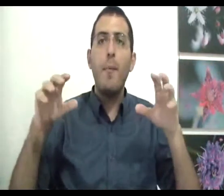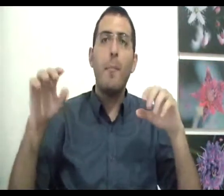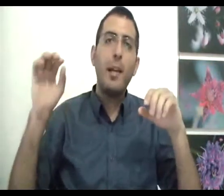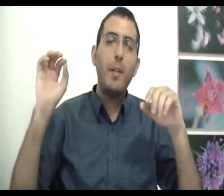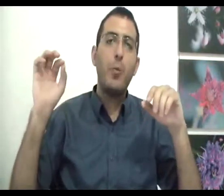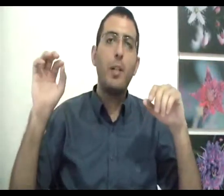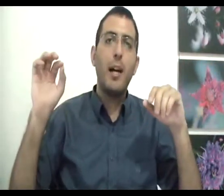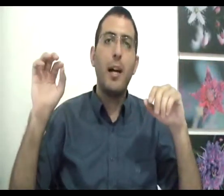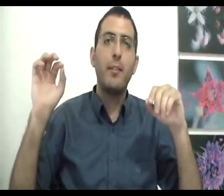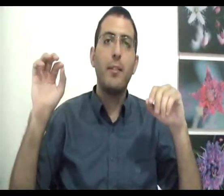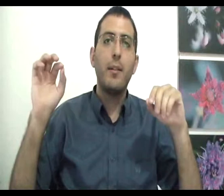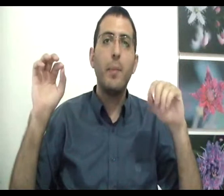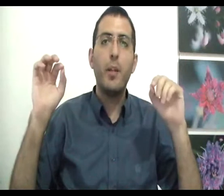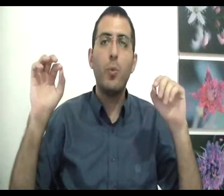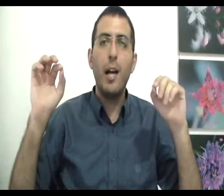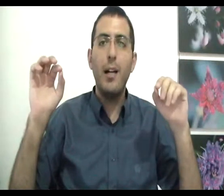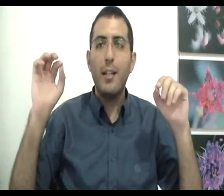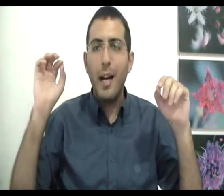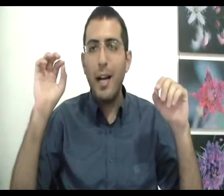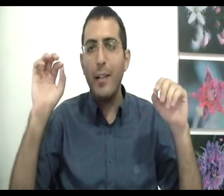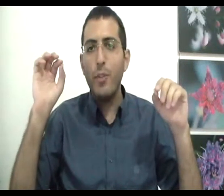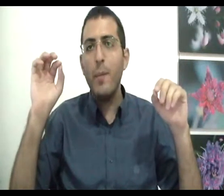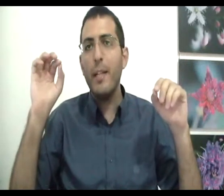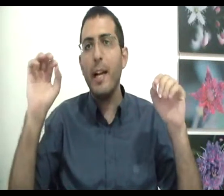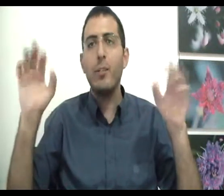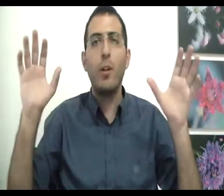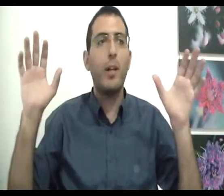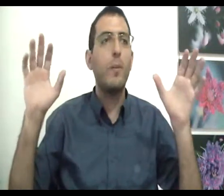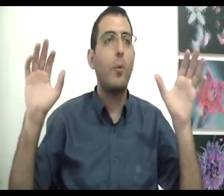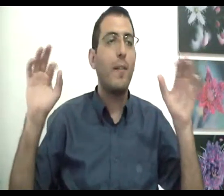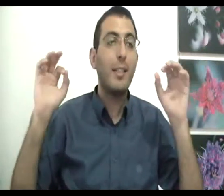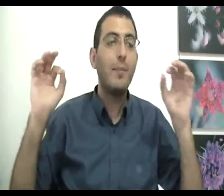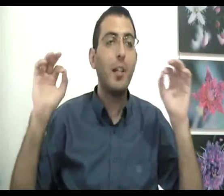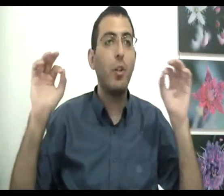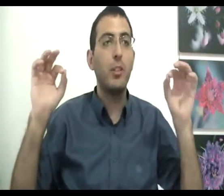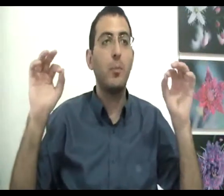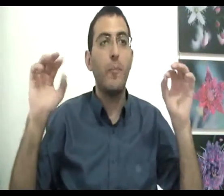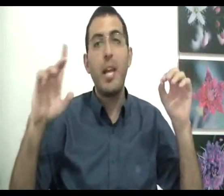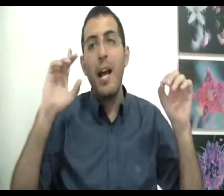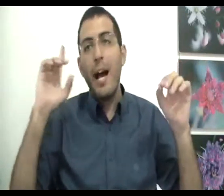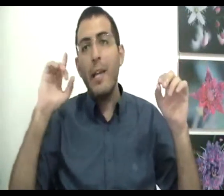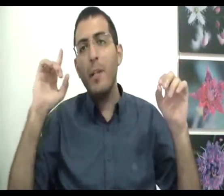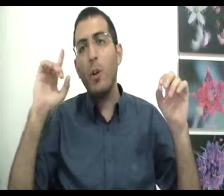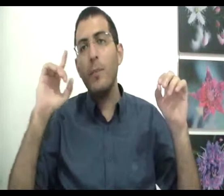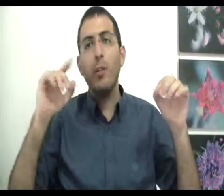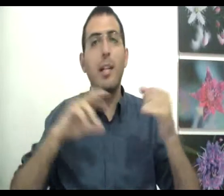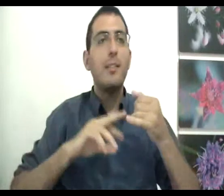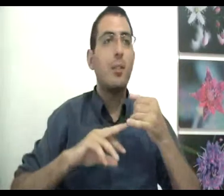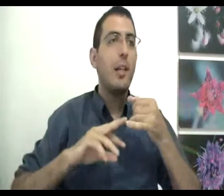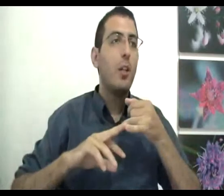באים מנקודה אחת מנקודה אחת שהיא מניעה את כל האירועים כולם ואדם צריך לשאול את עצמו האם קודם כל צריך לנסות לגלות